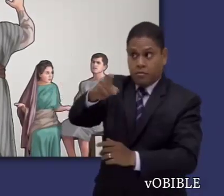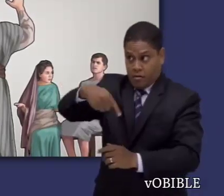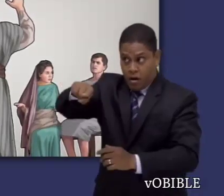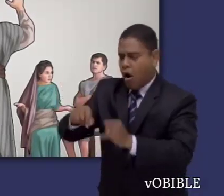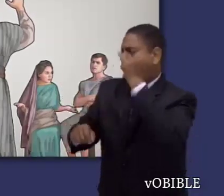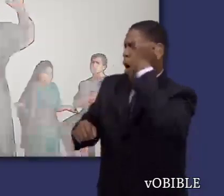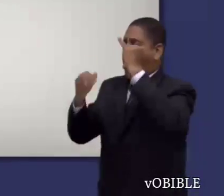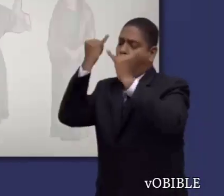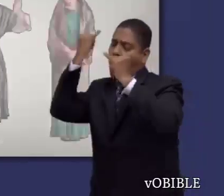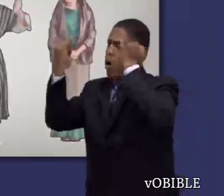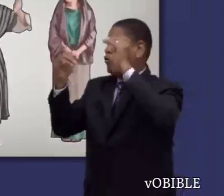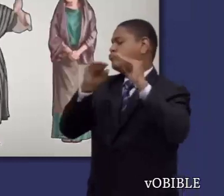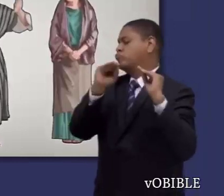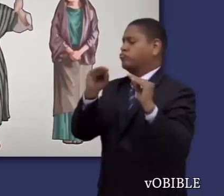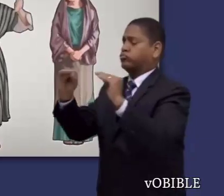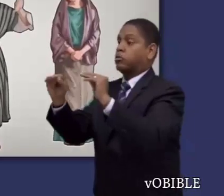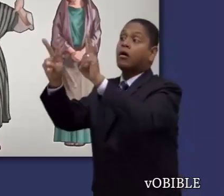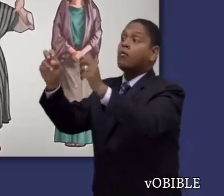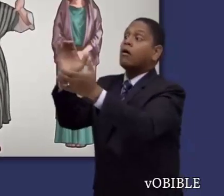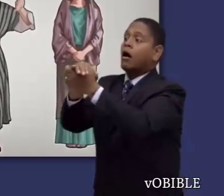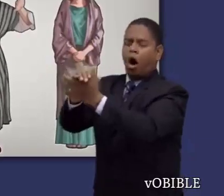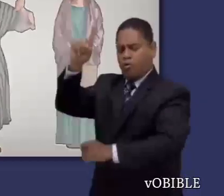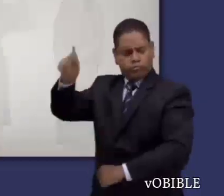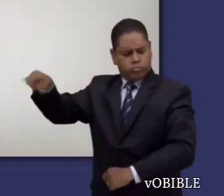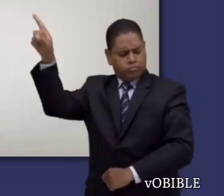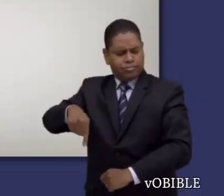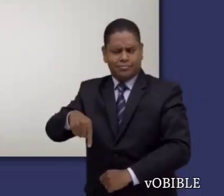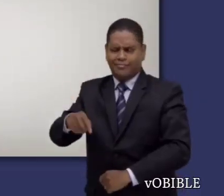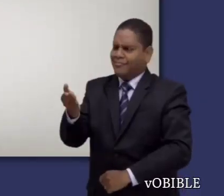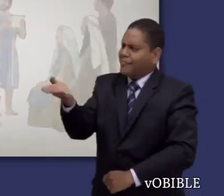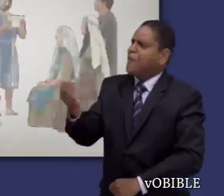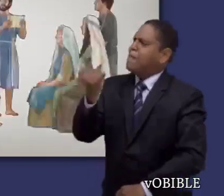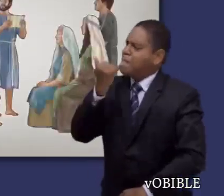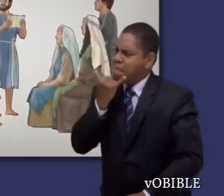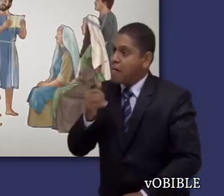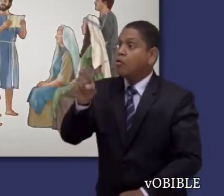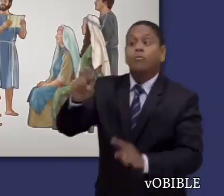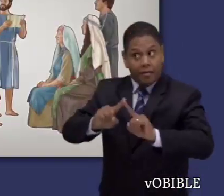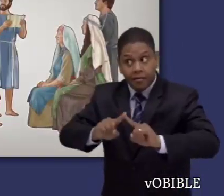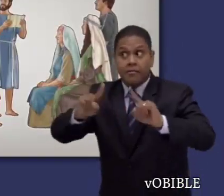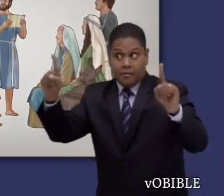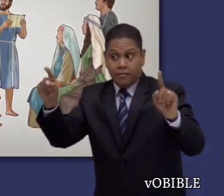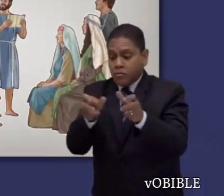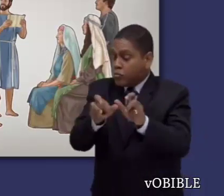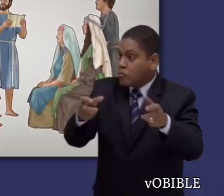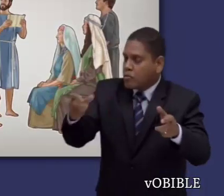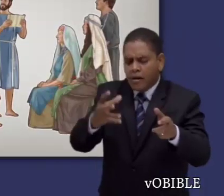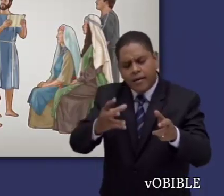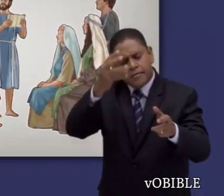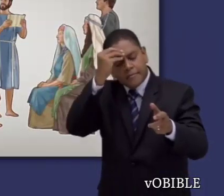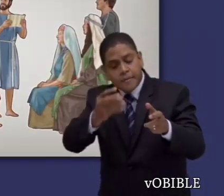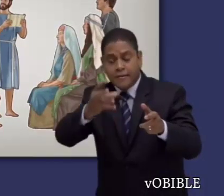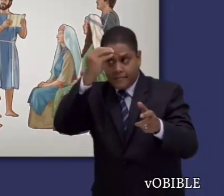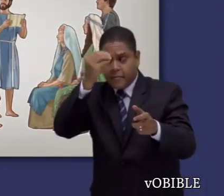dirán mentiras y hasta prohibirán el matrimonio. Pablo anima a Timoteo a que sea un buen ejemplo por su manera